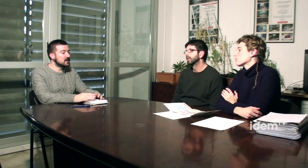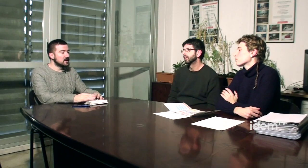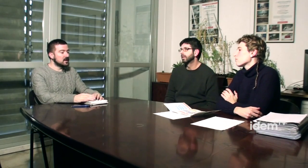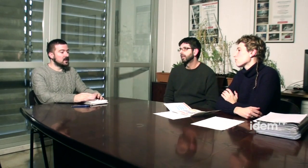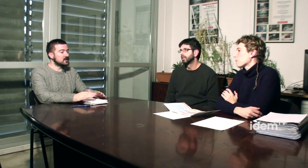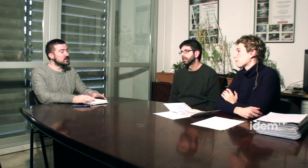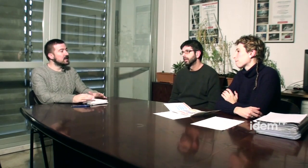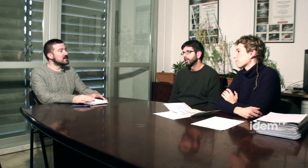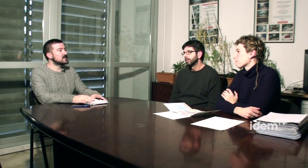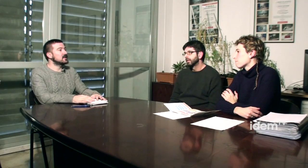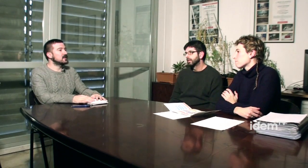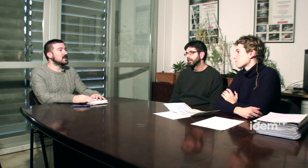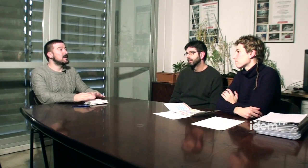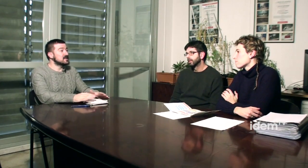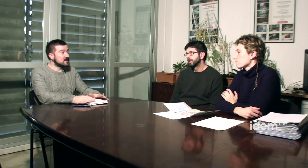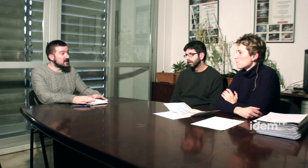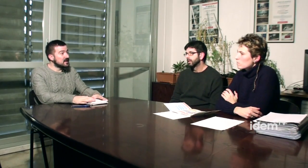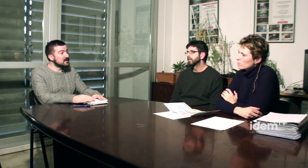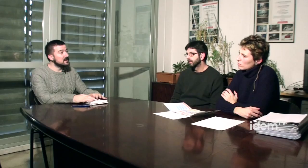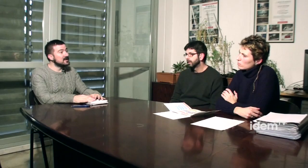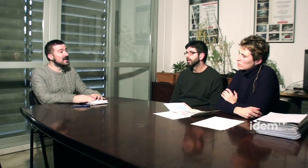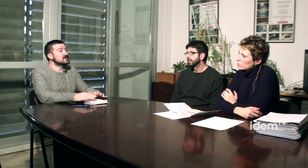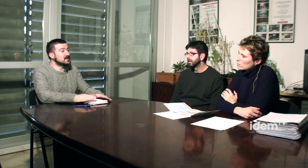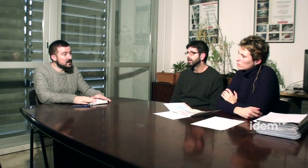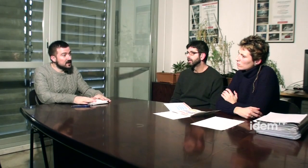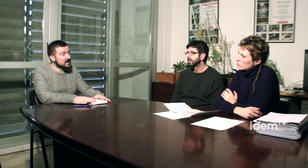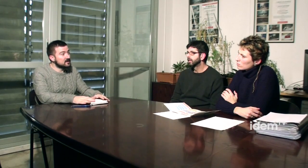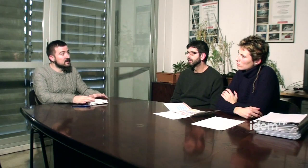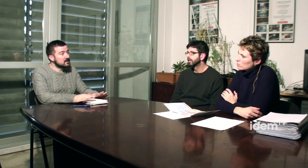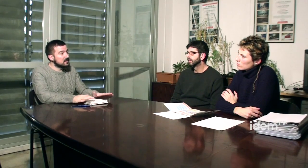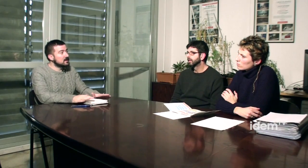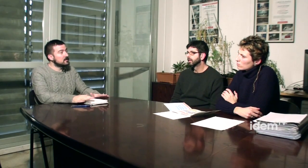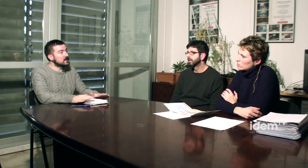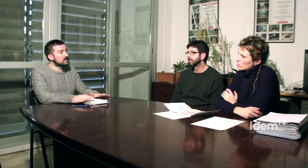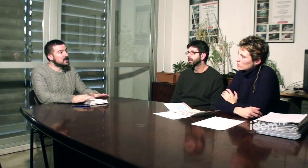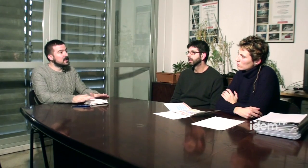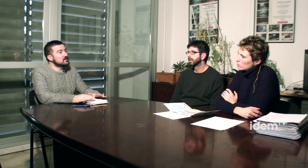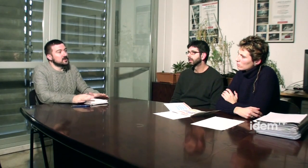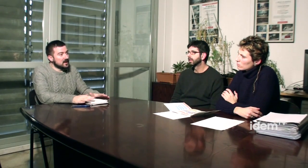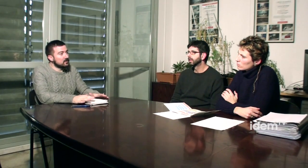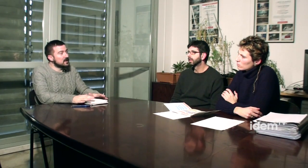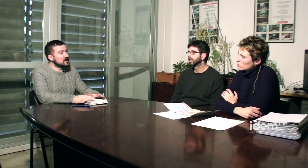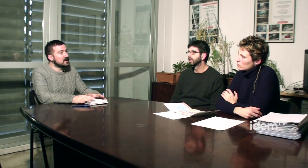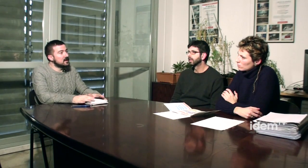sorda és la visibilitat i l'accessibilitat preguntaria o si n alguna altra